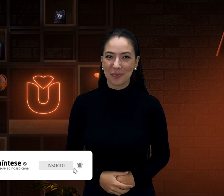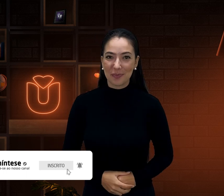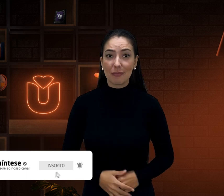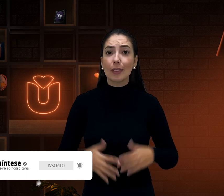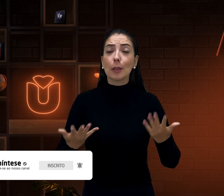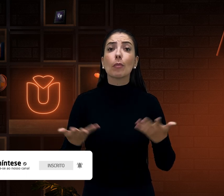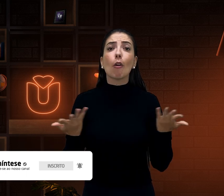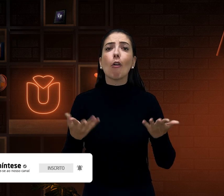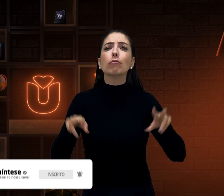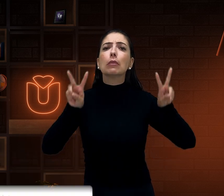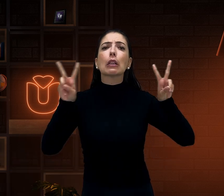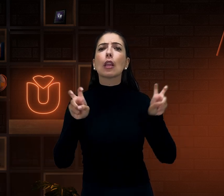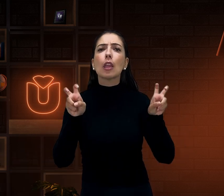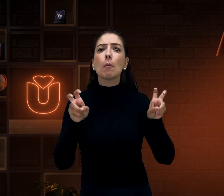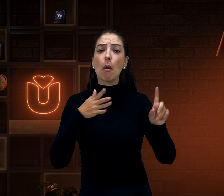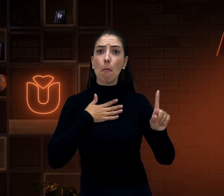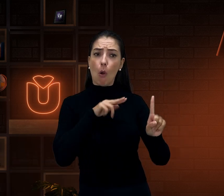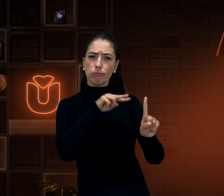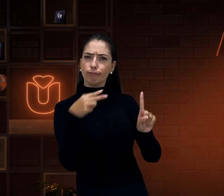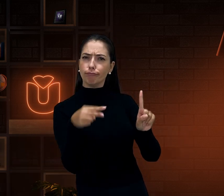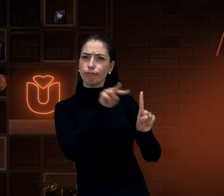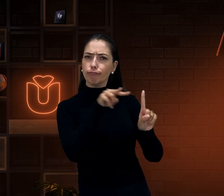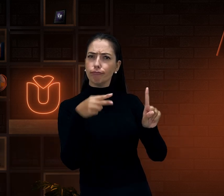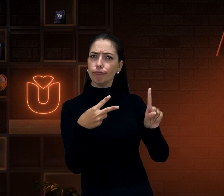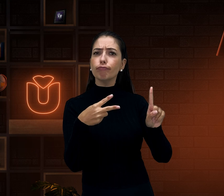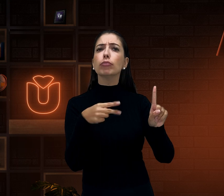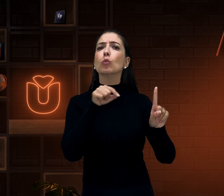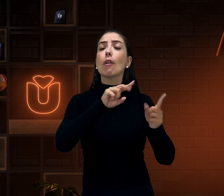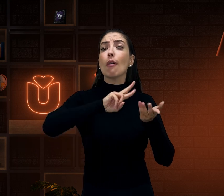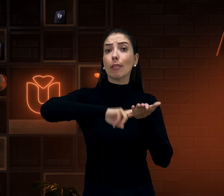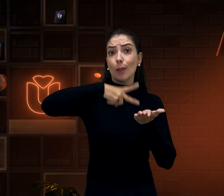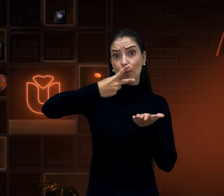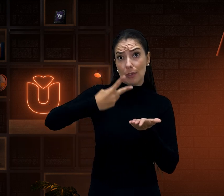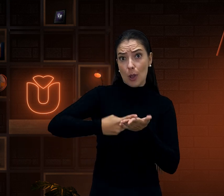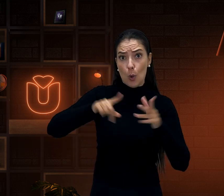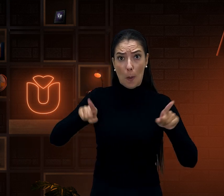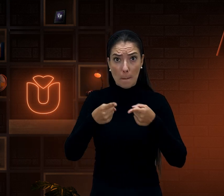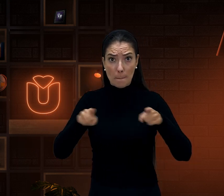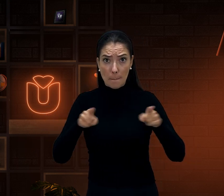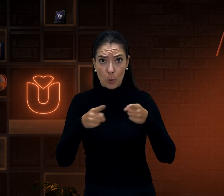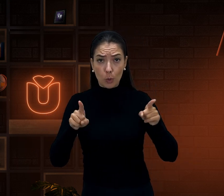Então, hoje vamos falar sobre a minha perspectiva em relação à tradução de músicas.